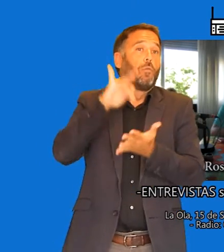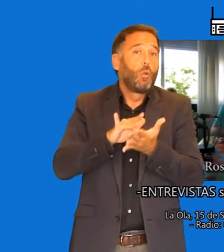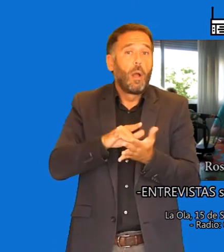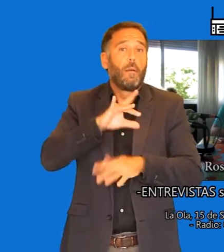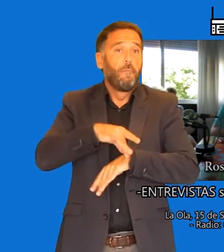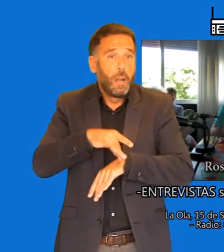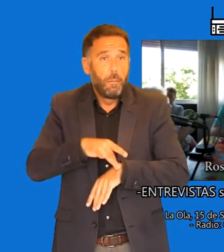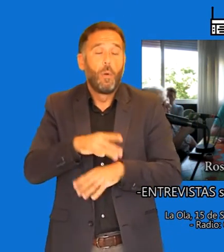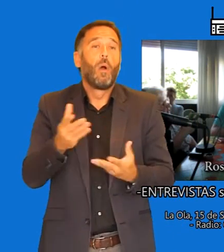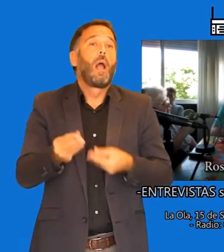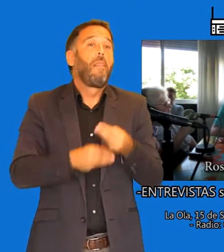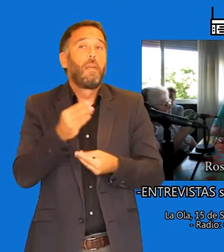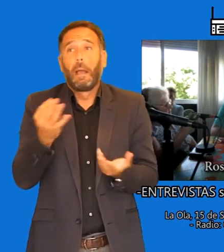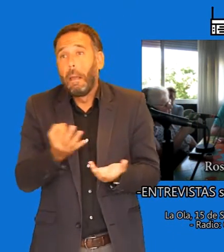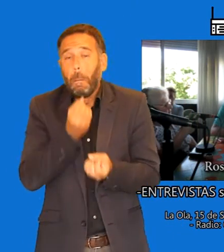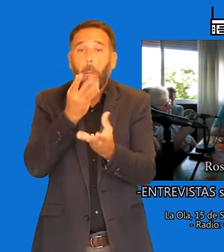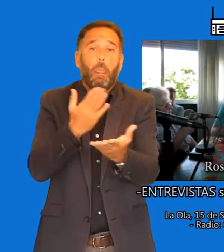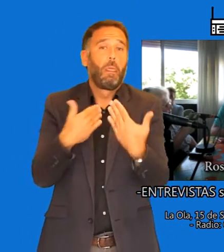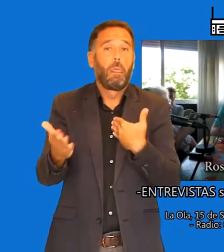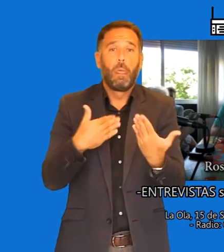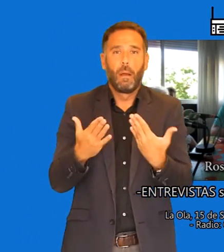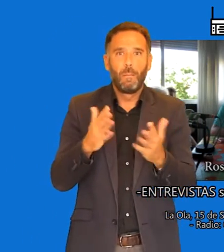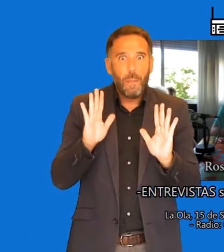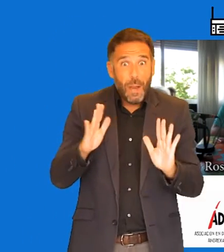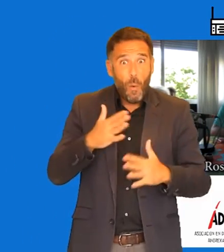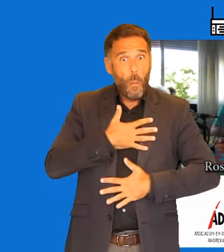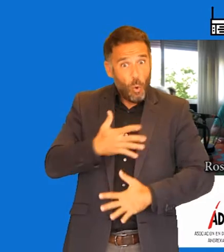y qué nos dieron. Y cuatro cosillas más, ¿me entiendes?